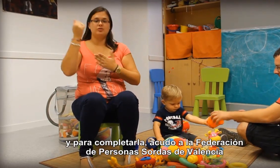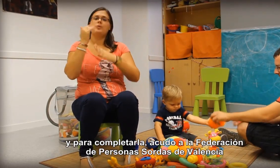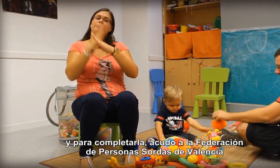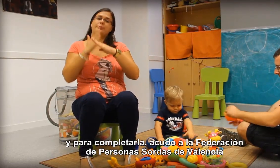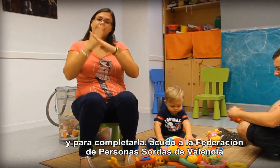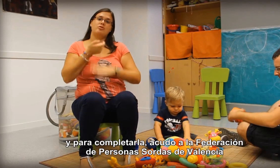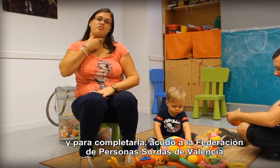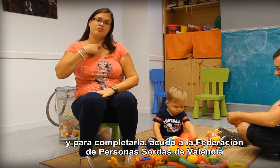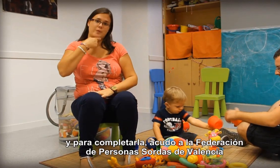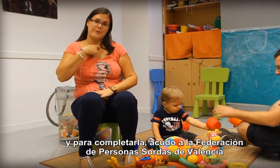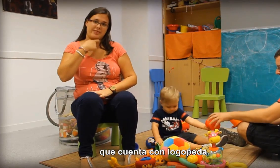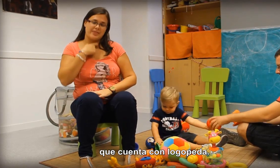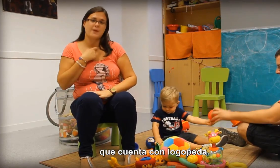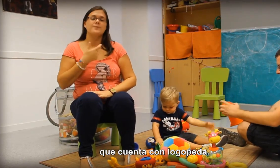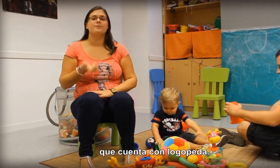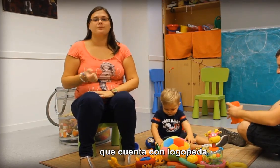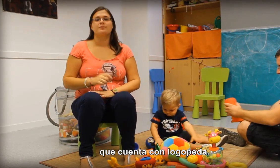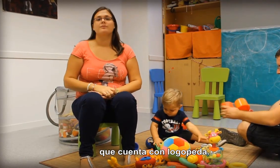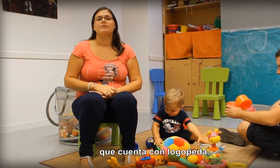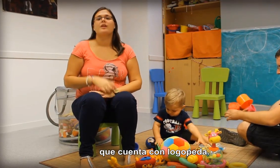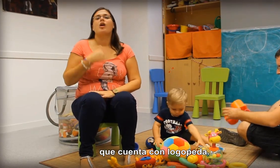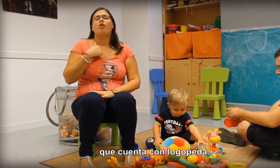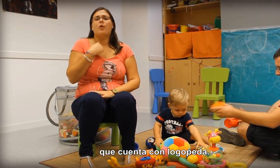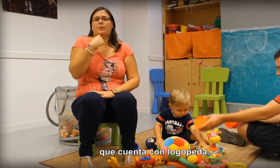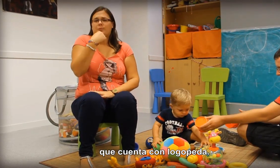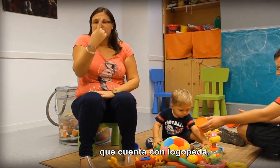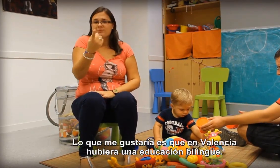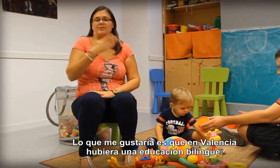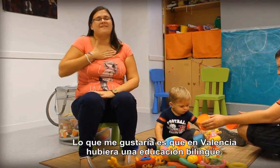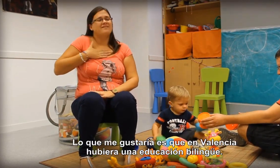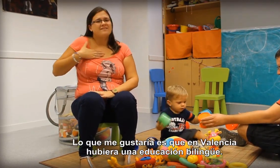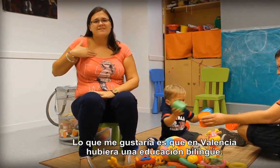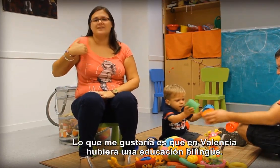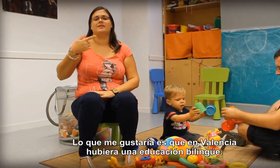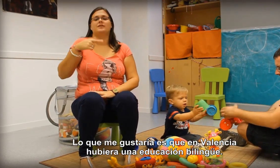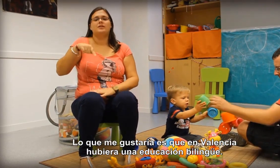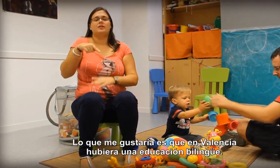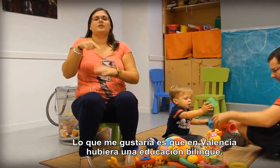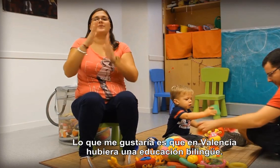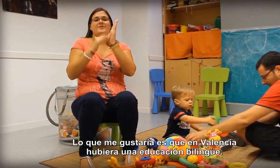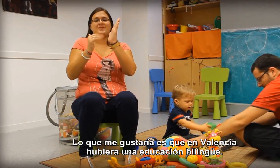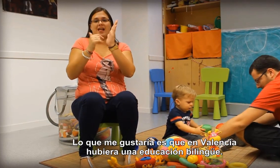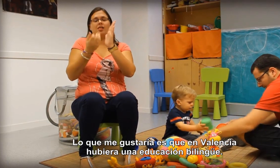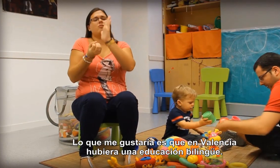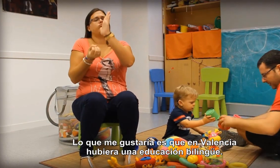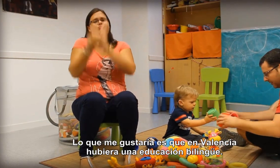Personas Sordas de Valencia, que cuenta con Logopeda. Lo que me gustaría es que en Valencia hubiera una educación bilingüe.